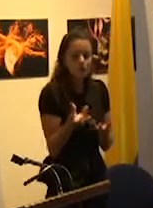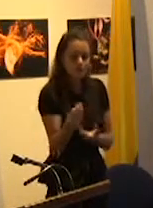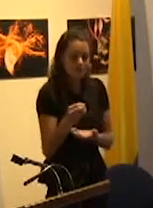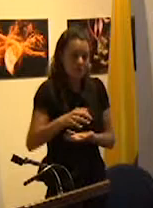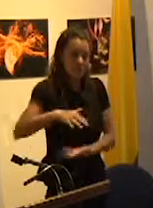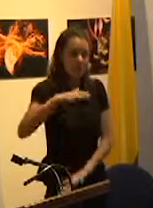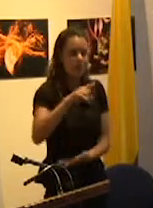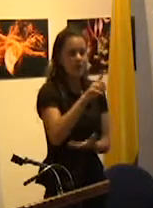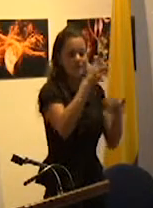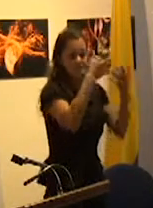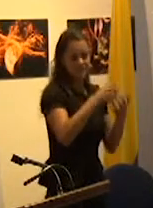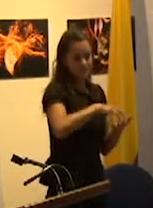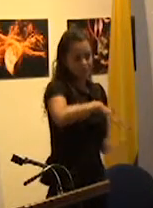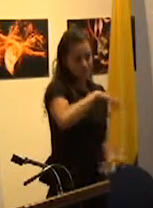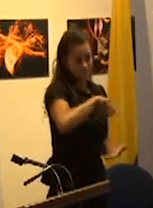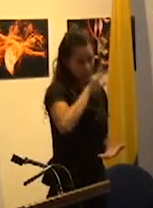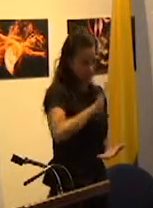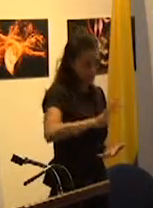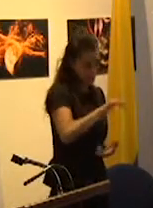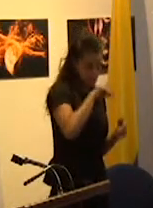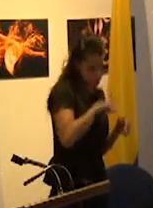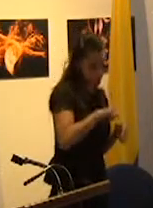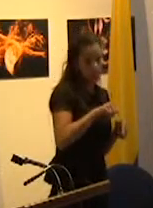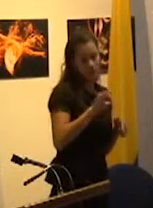nacionales y transnacionales